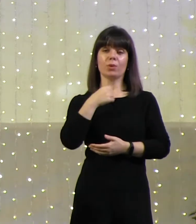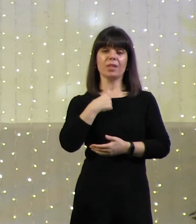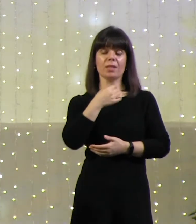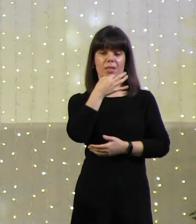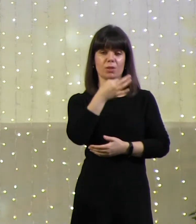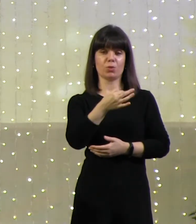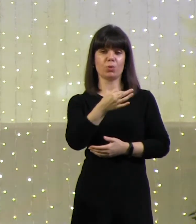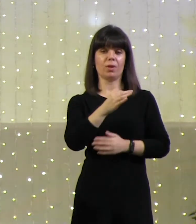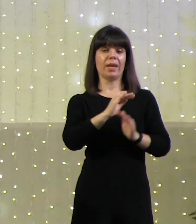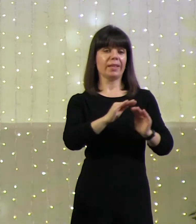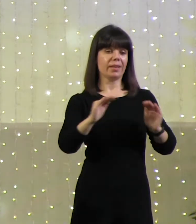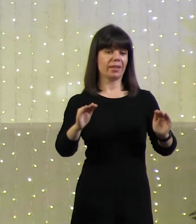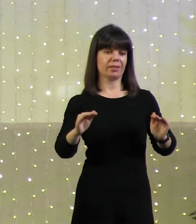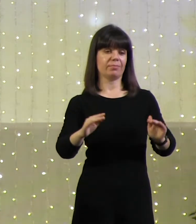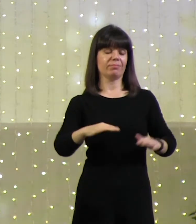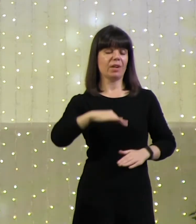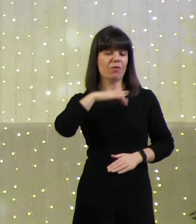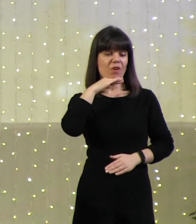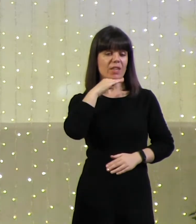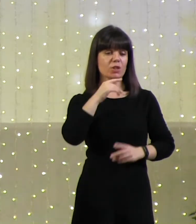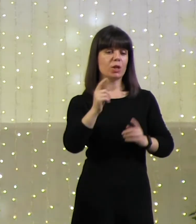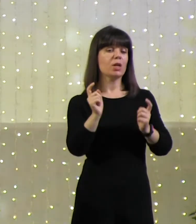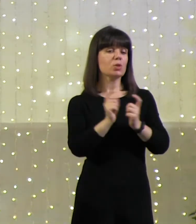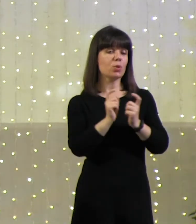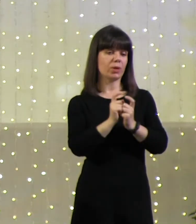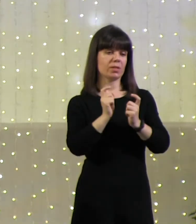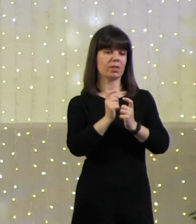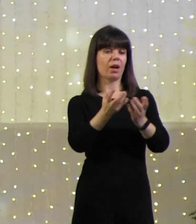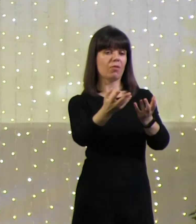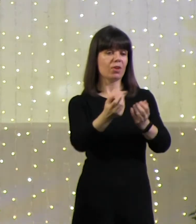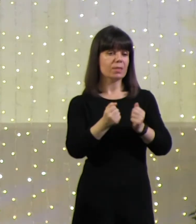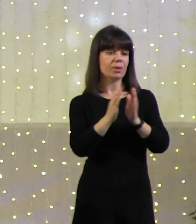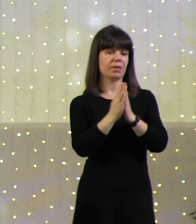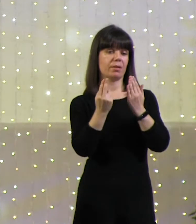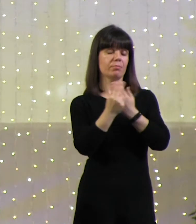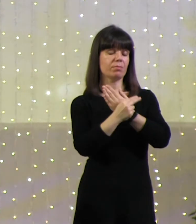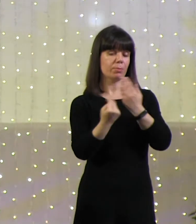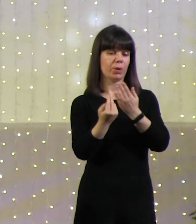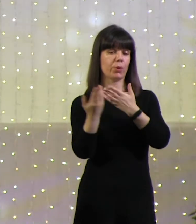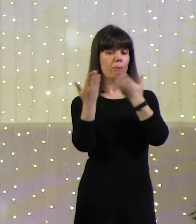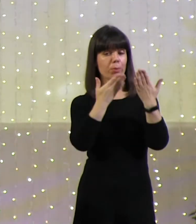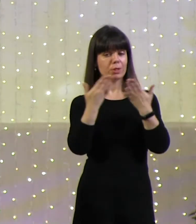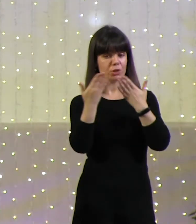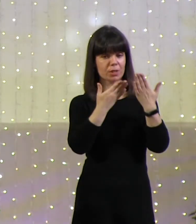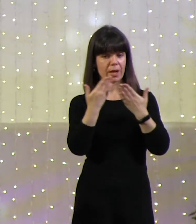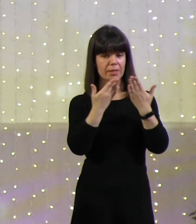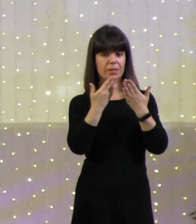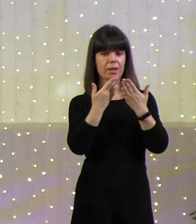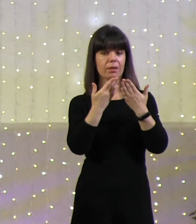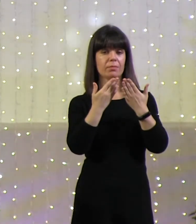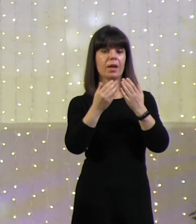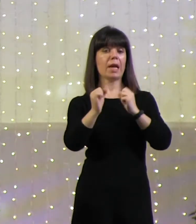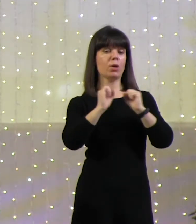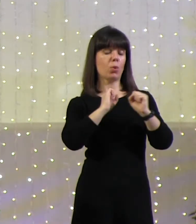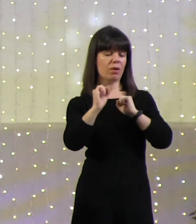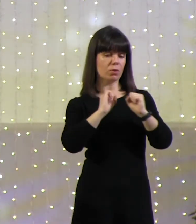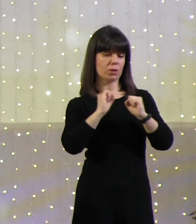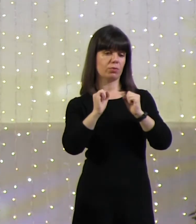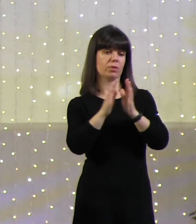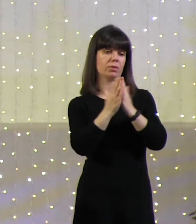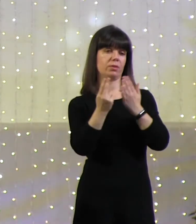ссориться. Возьмите записанное слово, читайте его, и руководствуйтесь им,